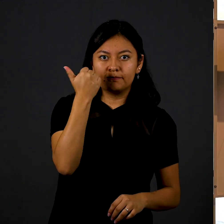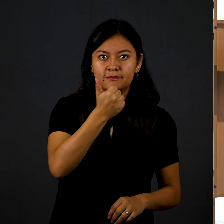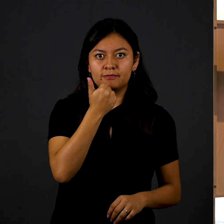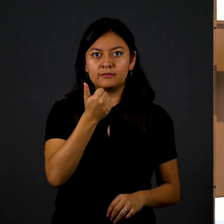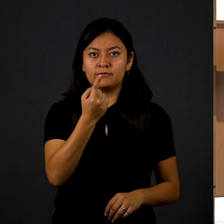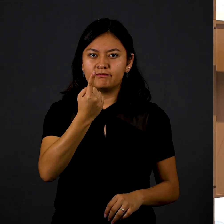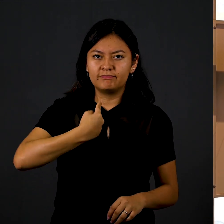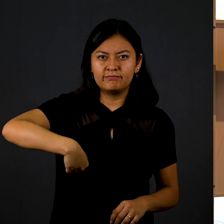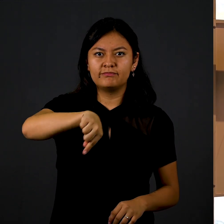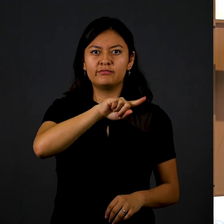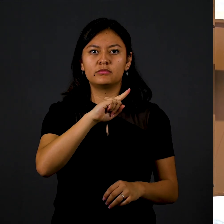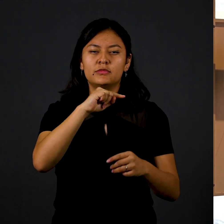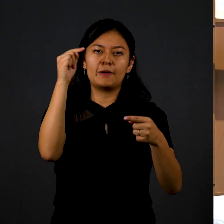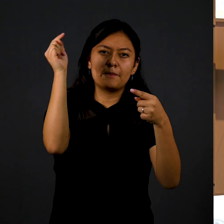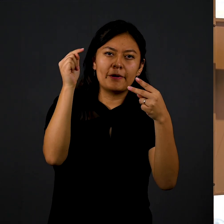tuvo sus consecuencias.